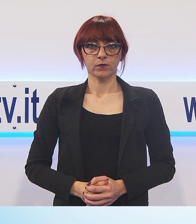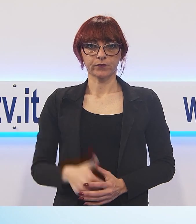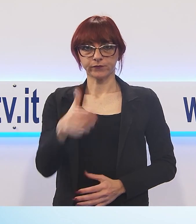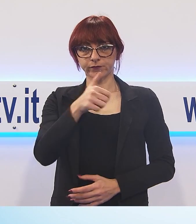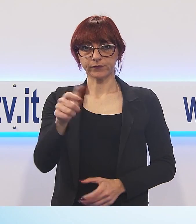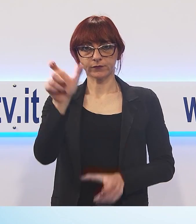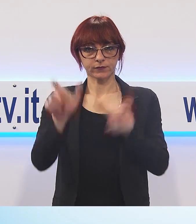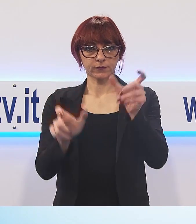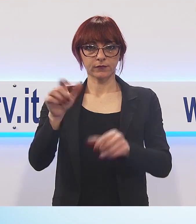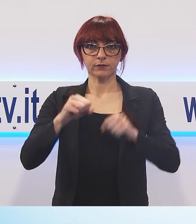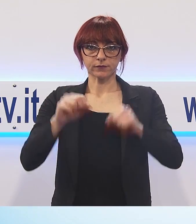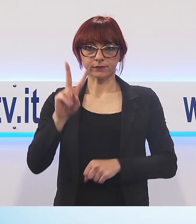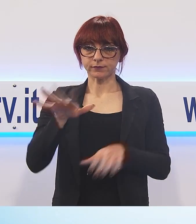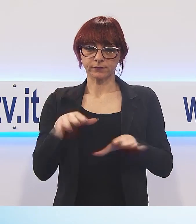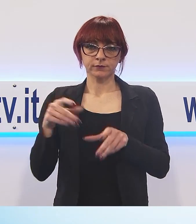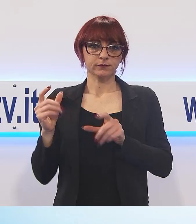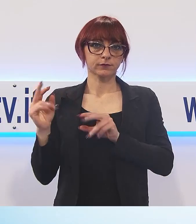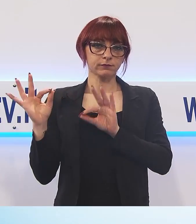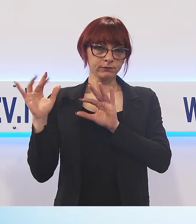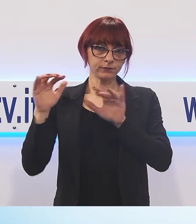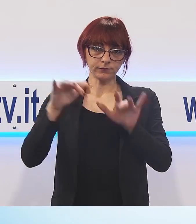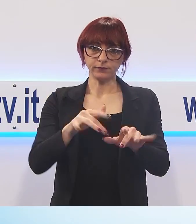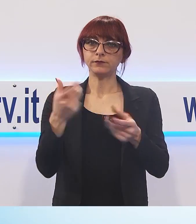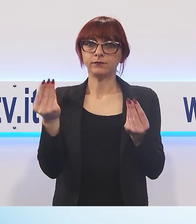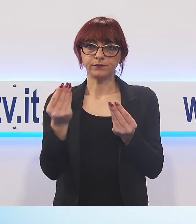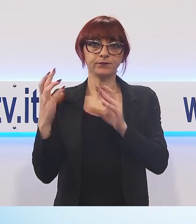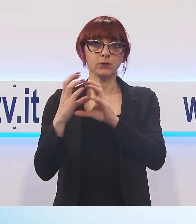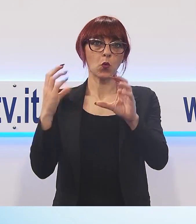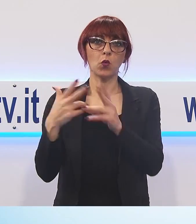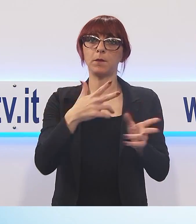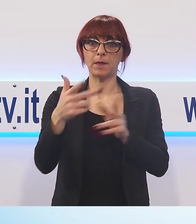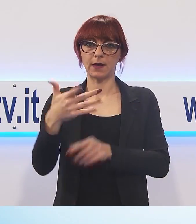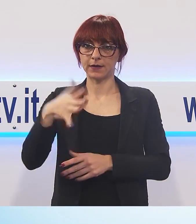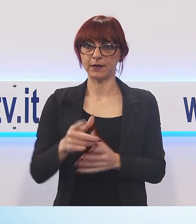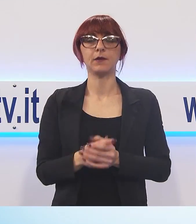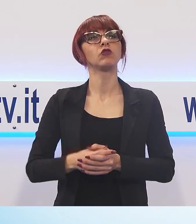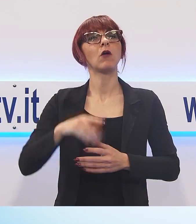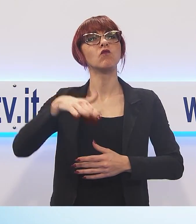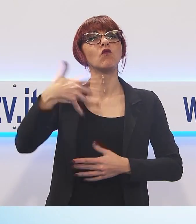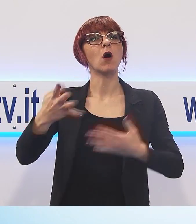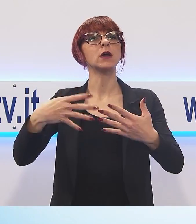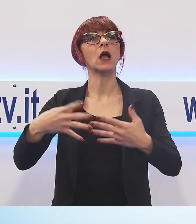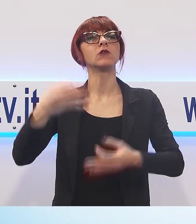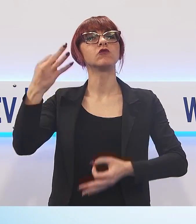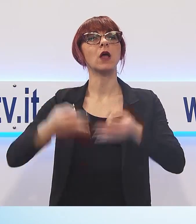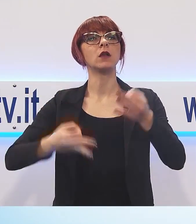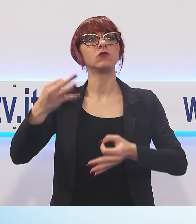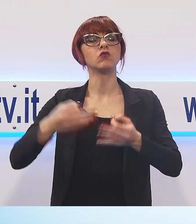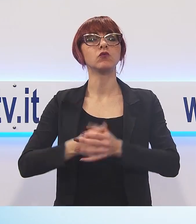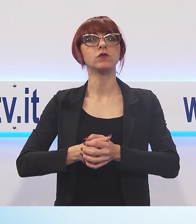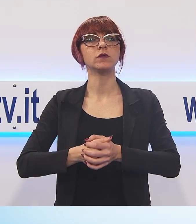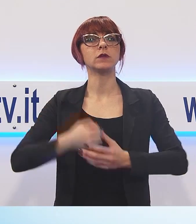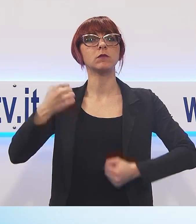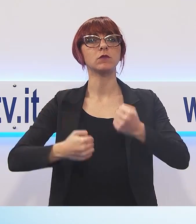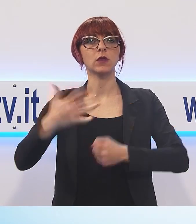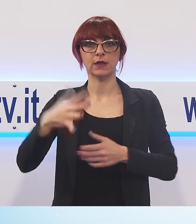Viareggini, arrivati in Pullman, hanno preso parte all'udienza e al sit-in, fuori dai cancelli del Palazzo di Giustizia. Noi ci aspettiamo molto da questo